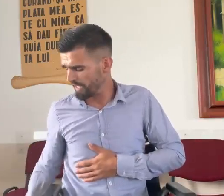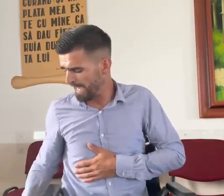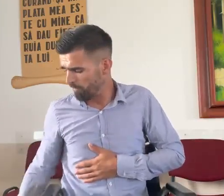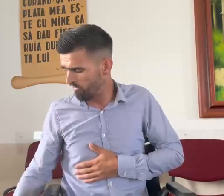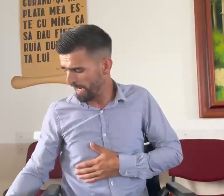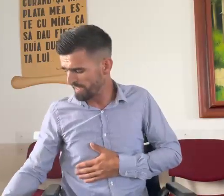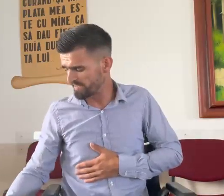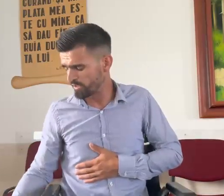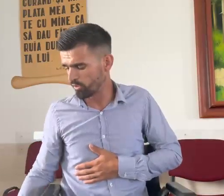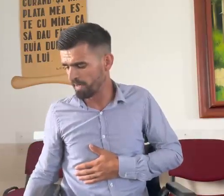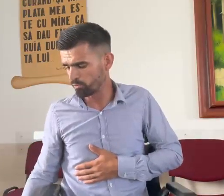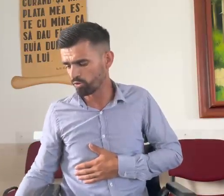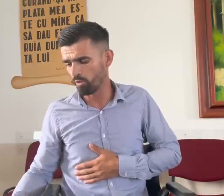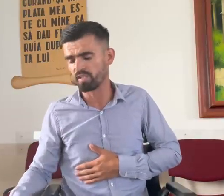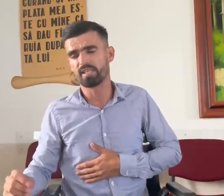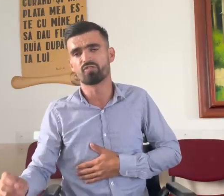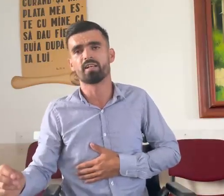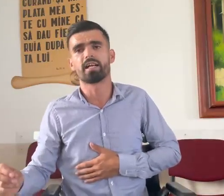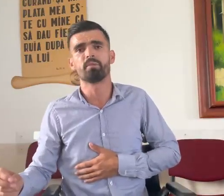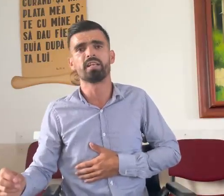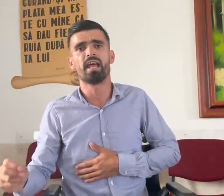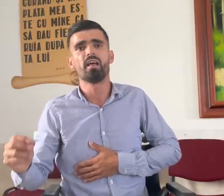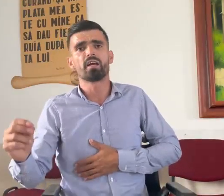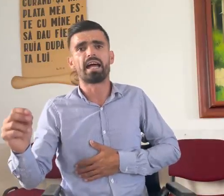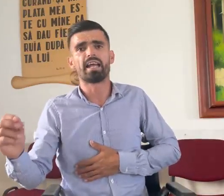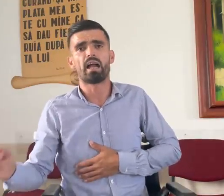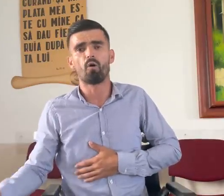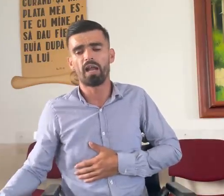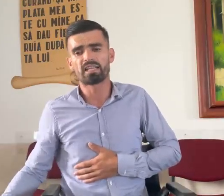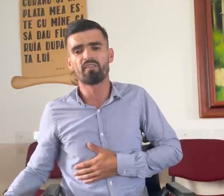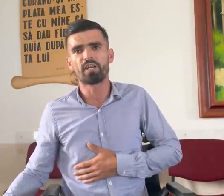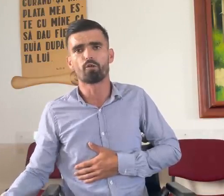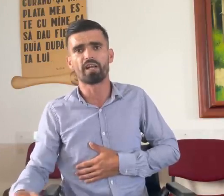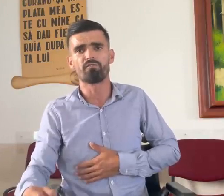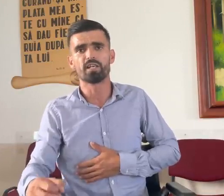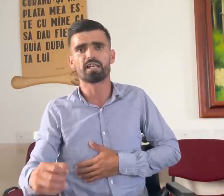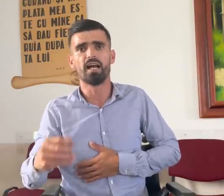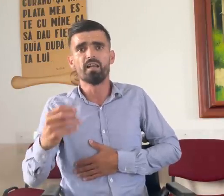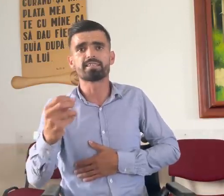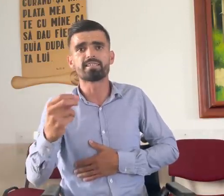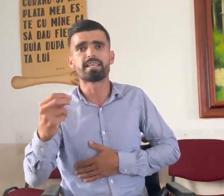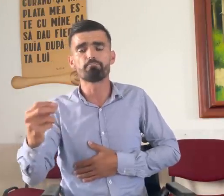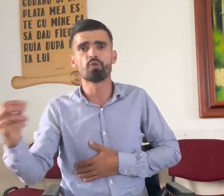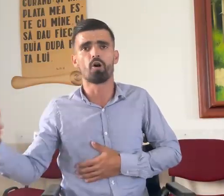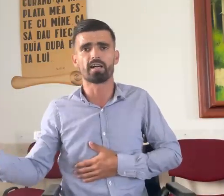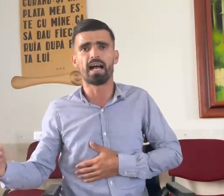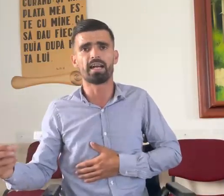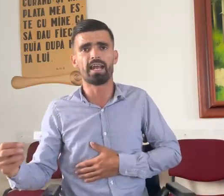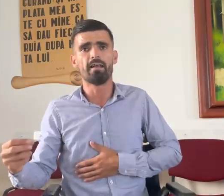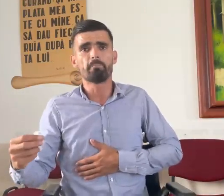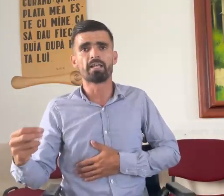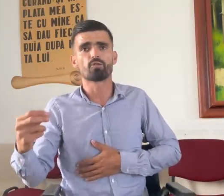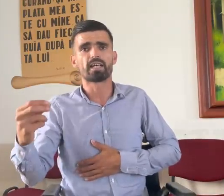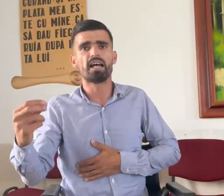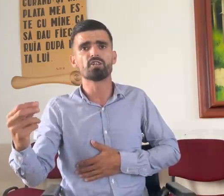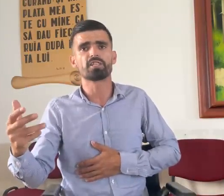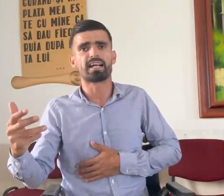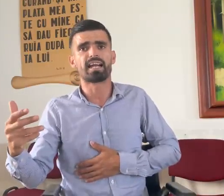vedeam o valiză de un metru douăzeci lângă mine, care era o ladă frigorifică, să se pună organe, pentru că ăștia care